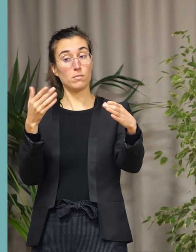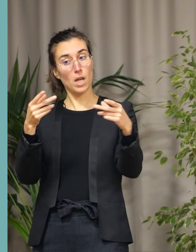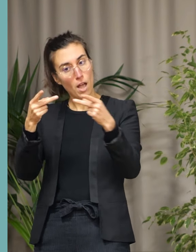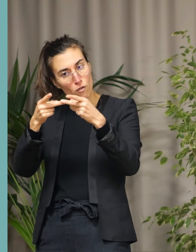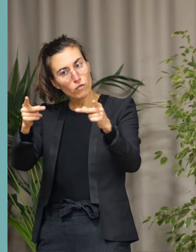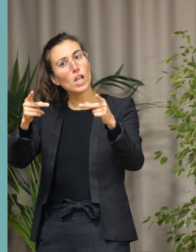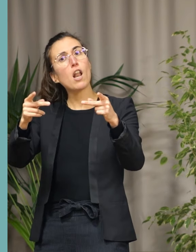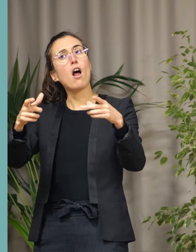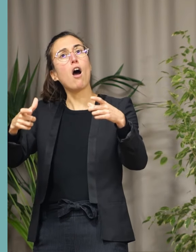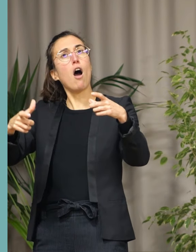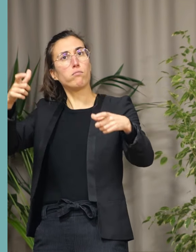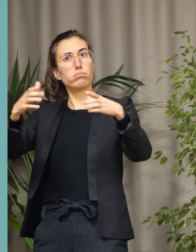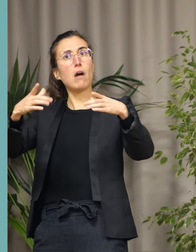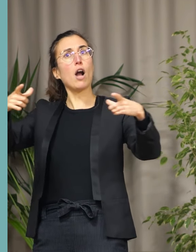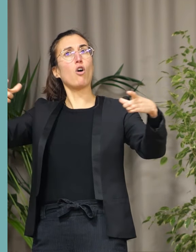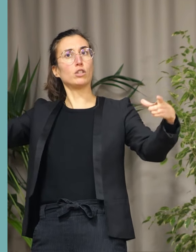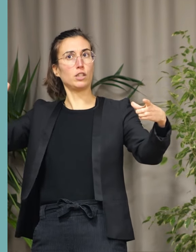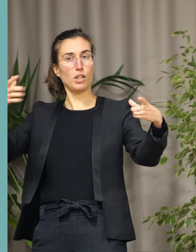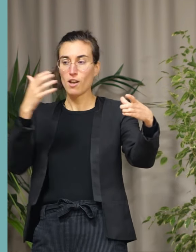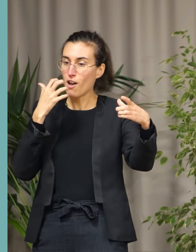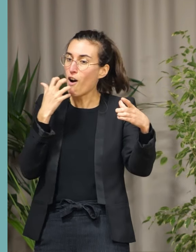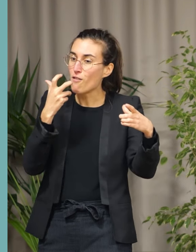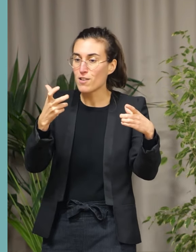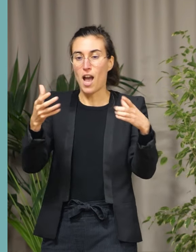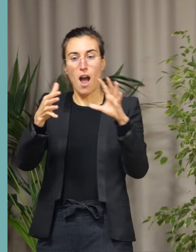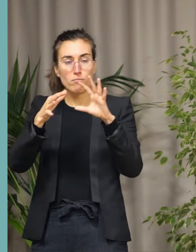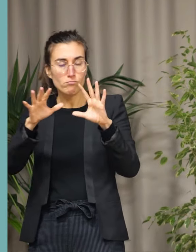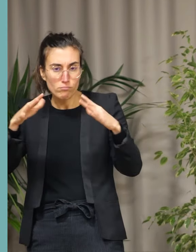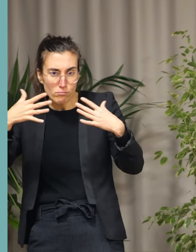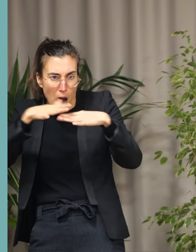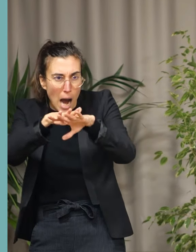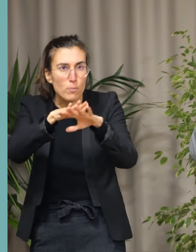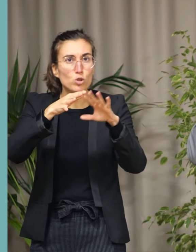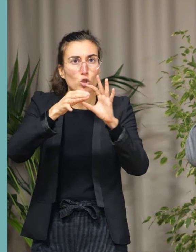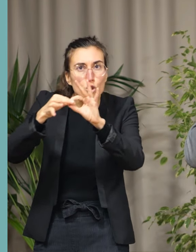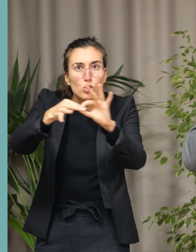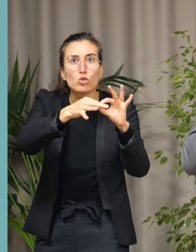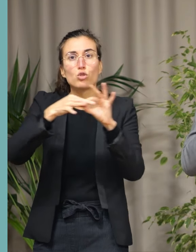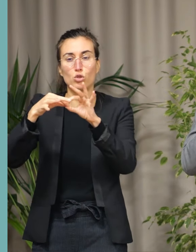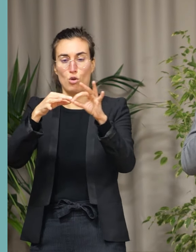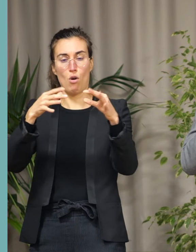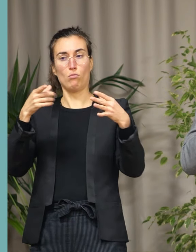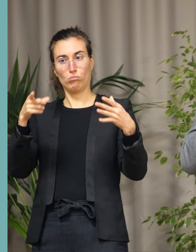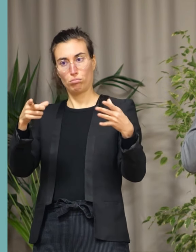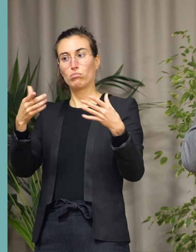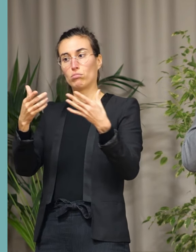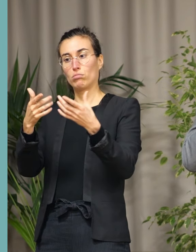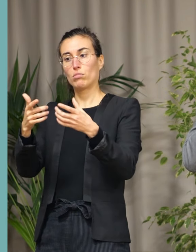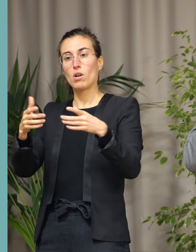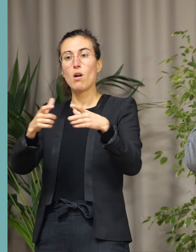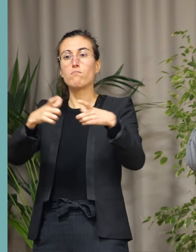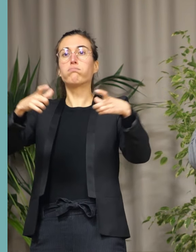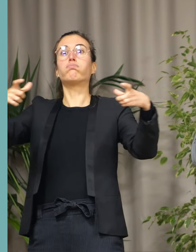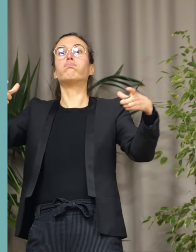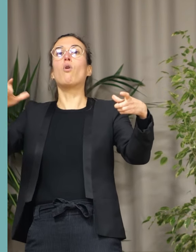entre logements sociaux et accession à la propriété avec une densification raisonnable et